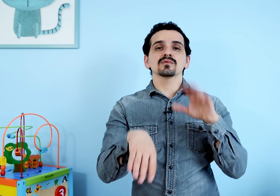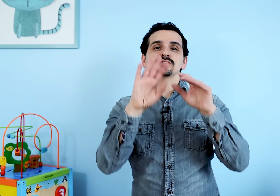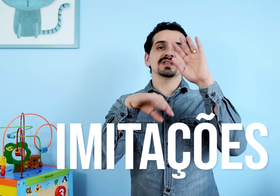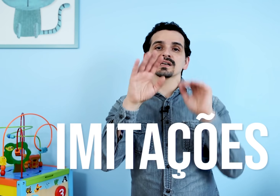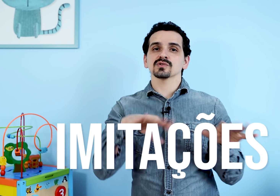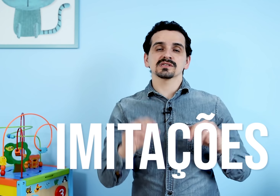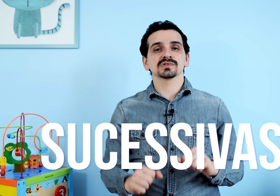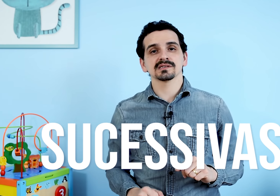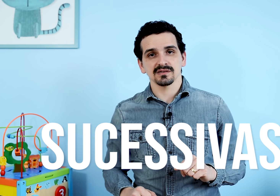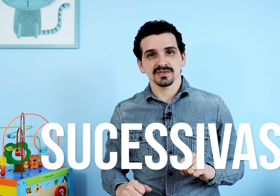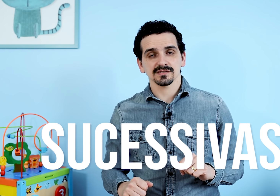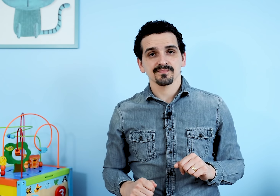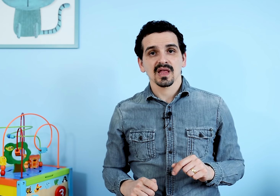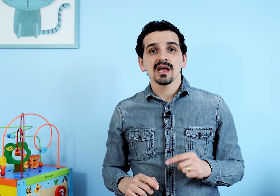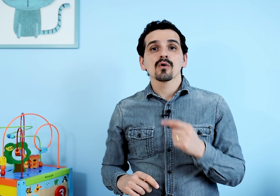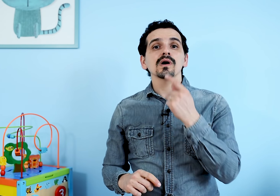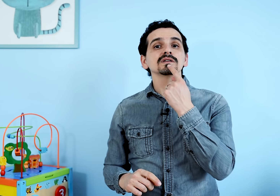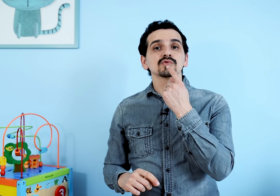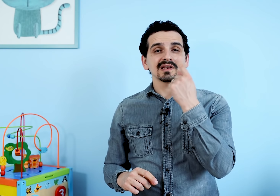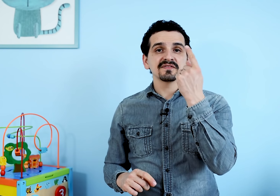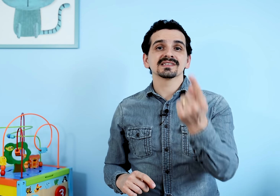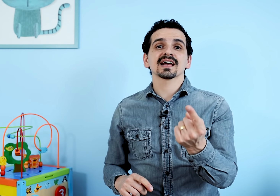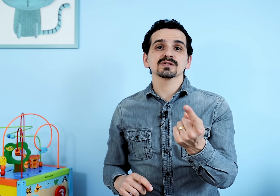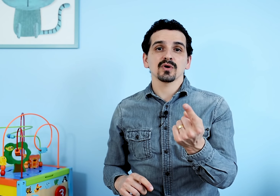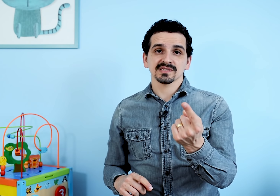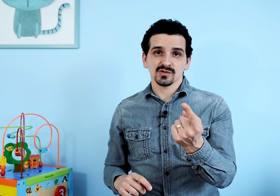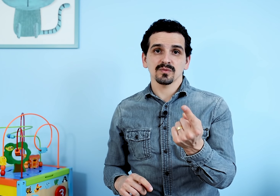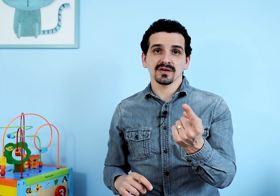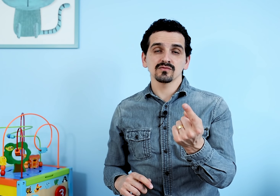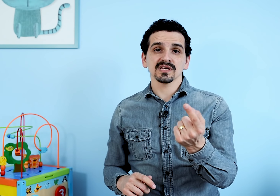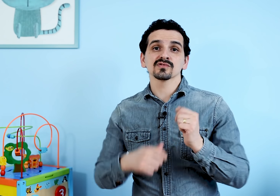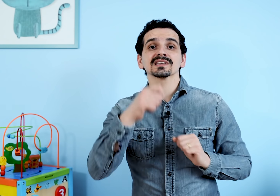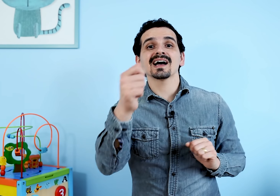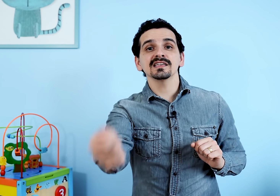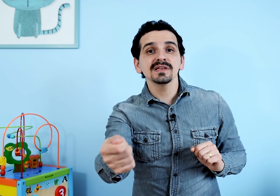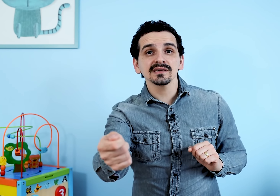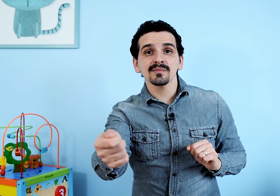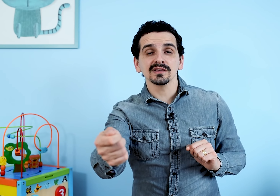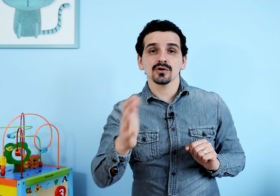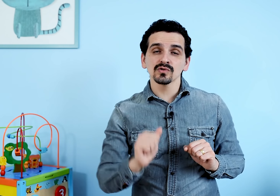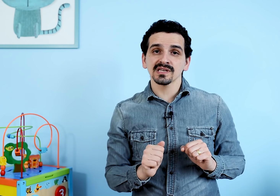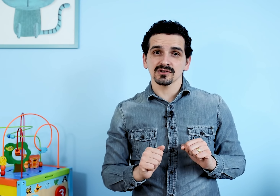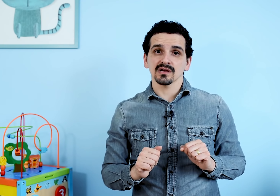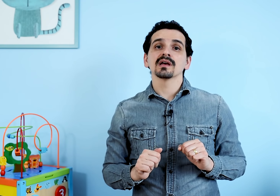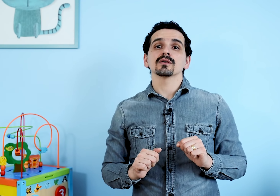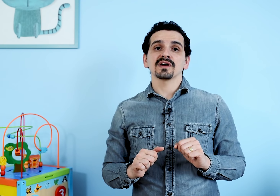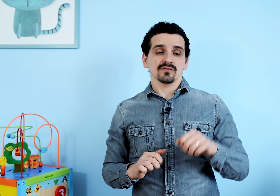não de imitações sucessivas? Quando ele fizer a resposta à sua pergunta, você dá imediatamente. Ou seja, eu falo,